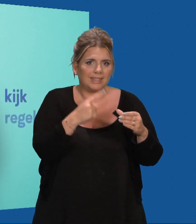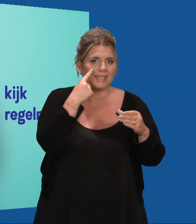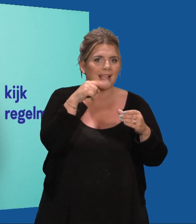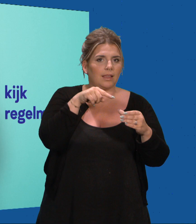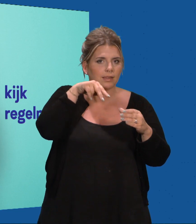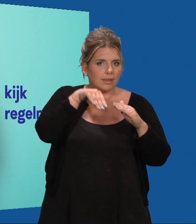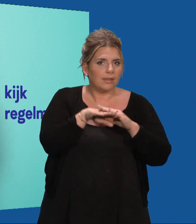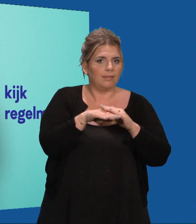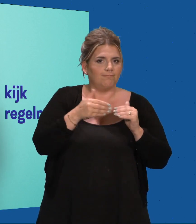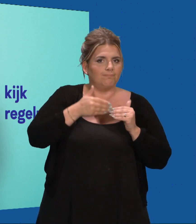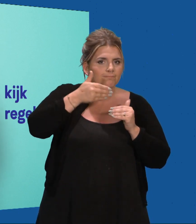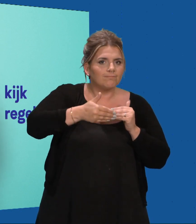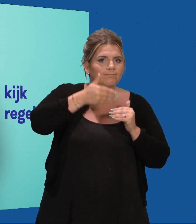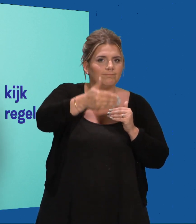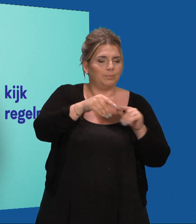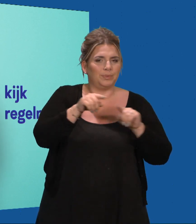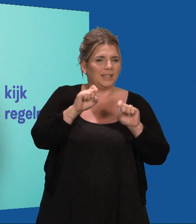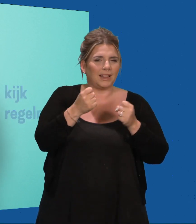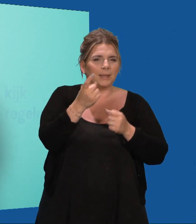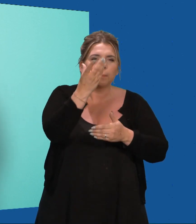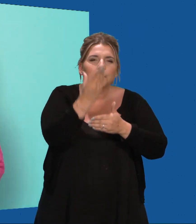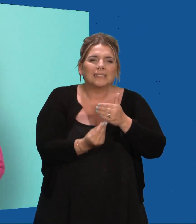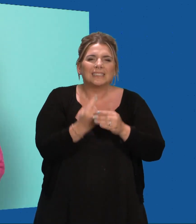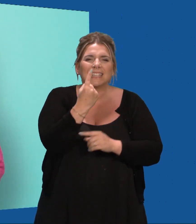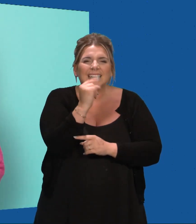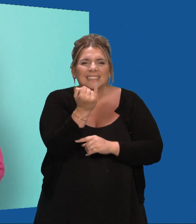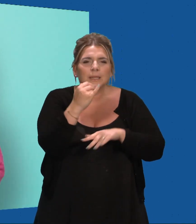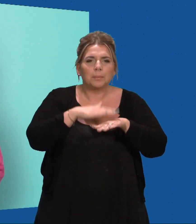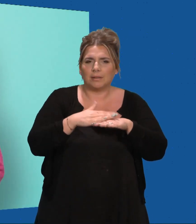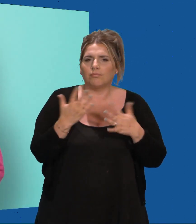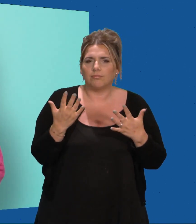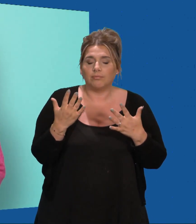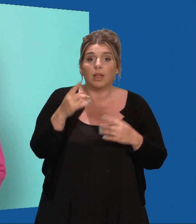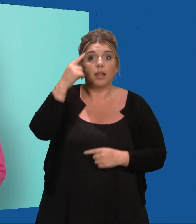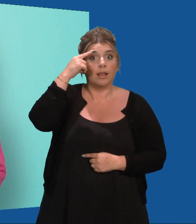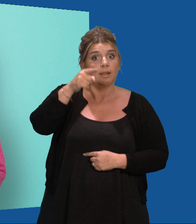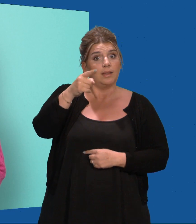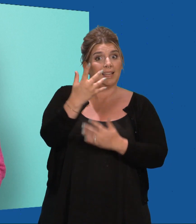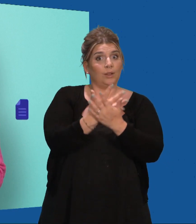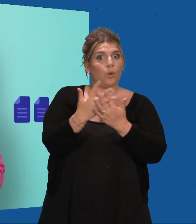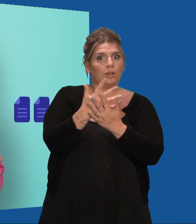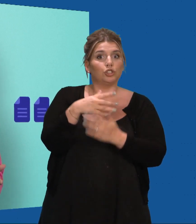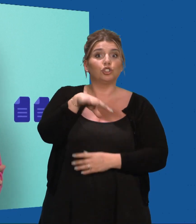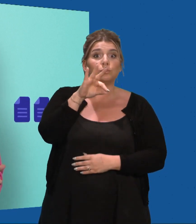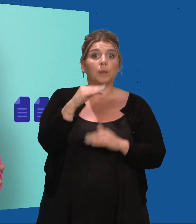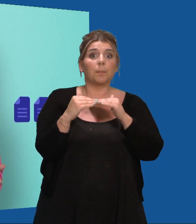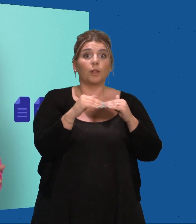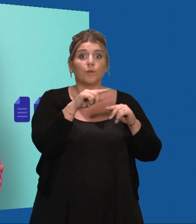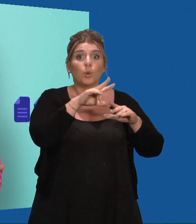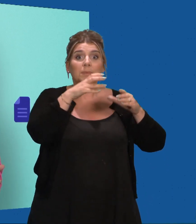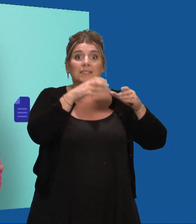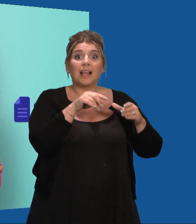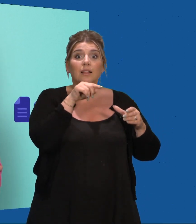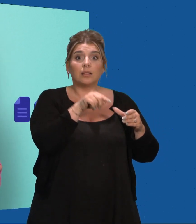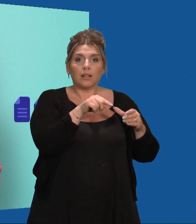het platform geregeld checken om geen enkel document te missen. Hou er rekening mee dat op het ene platform bepaalde documenten